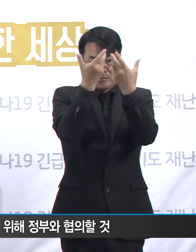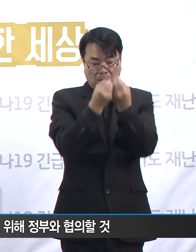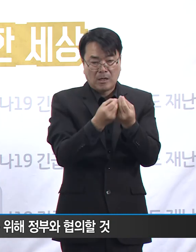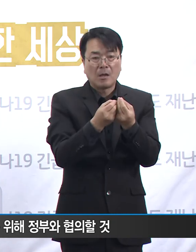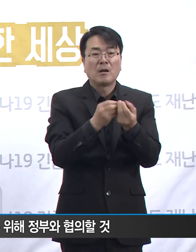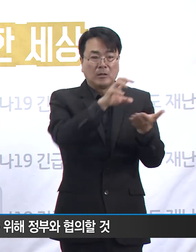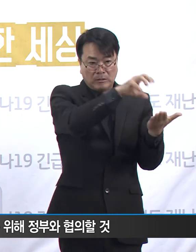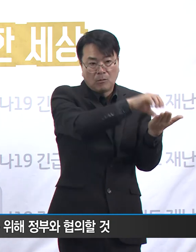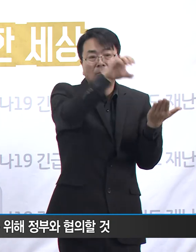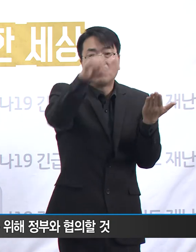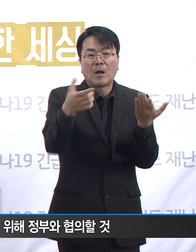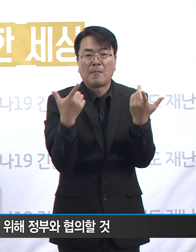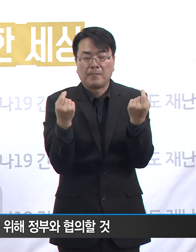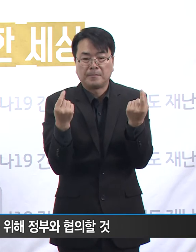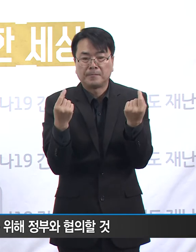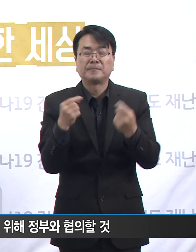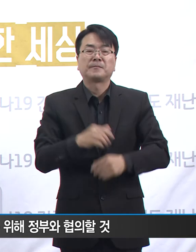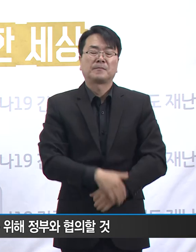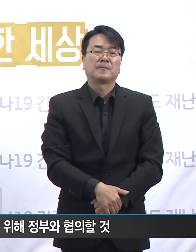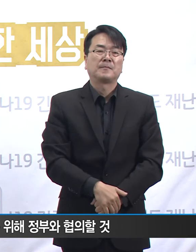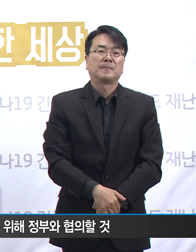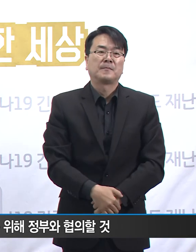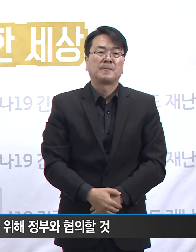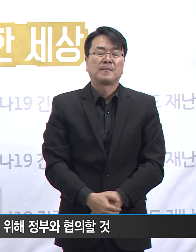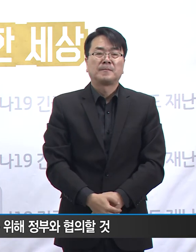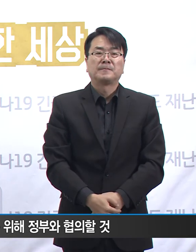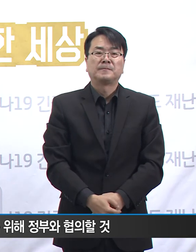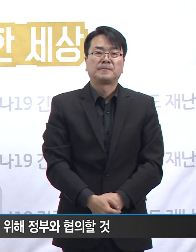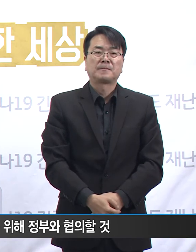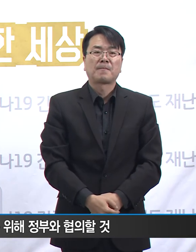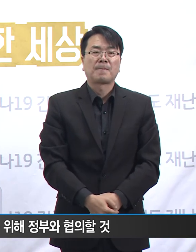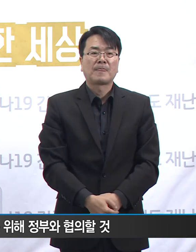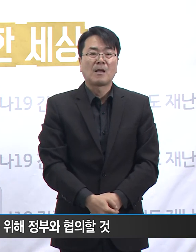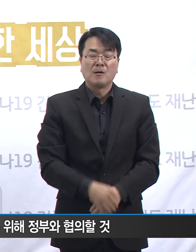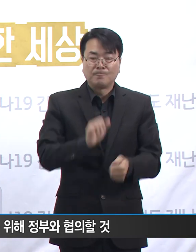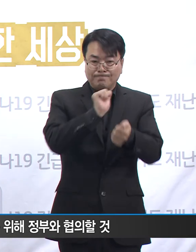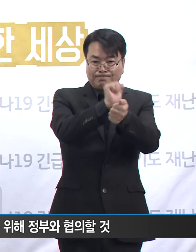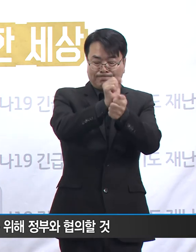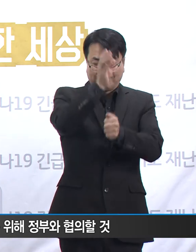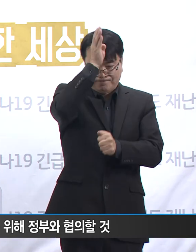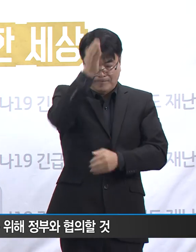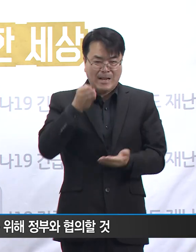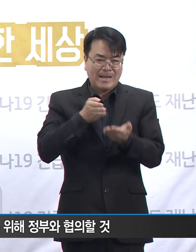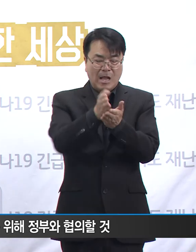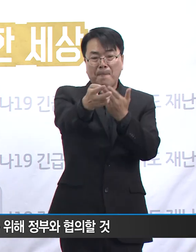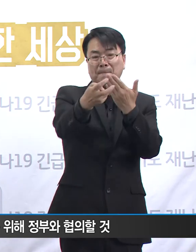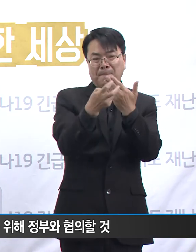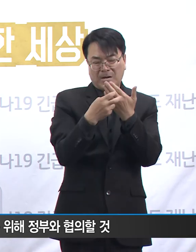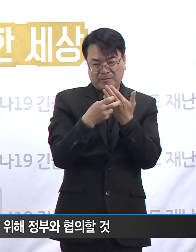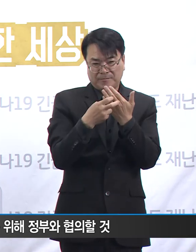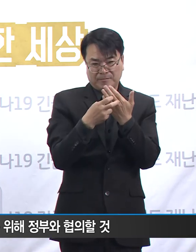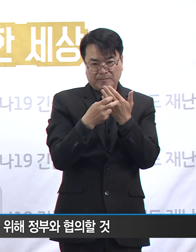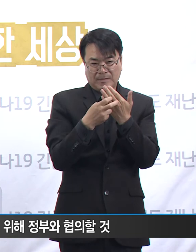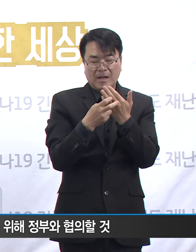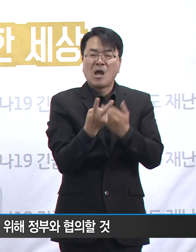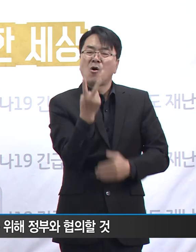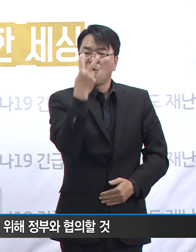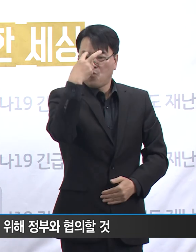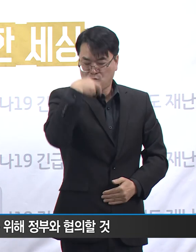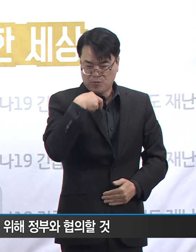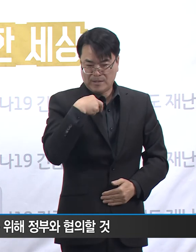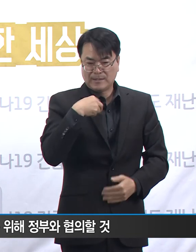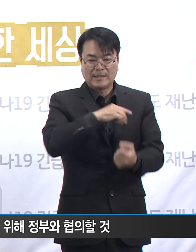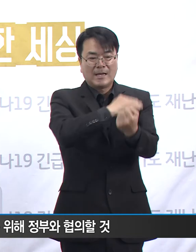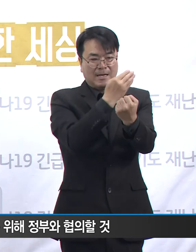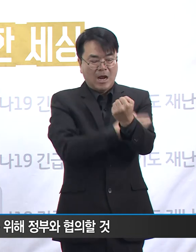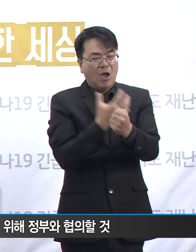18명을 같은 방식으로 진료했습니다. 감염병 전담병원에서 이렇게 두 가지 기능을 동시에 수행하는